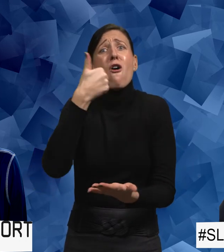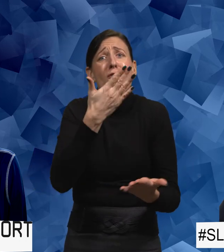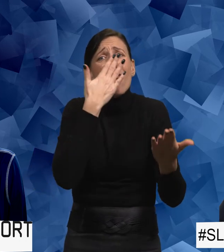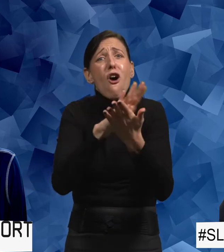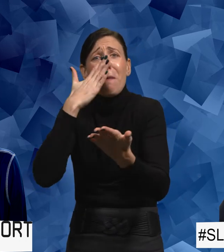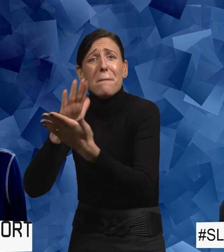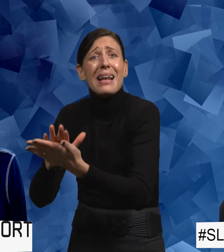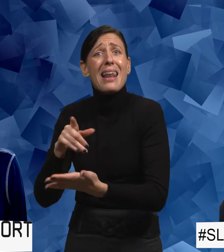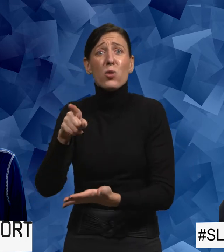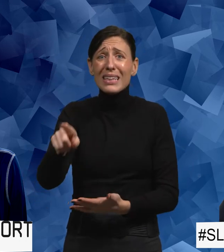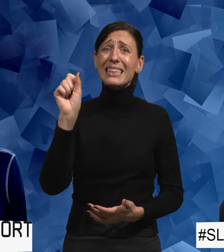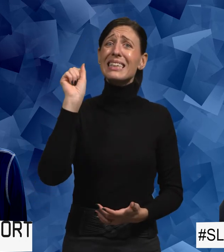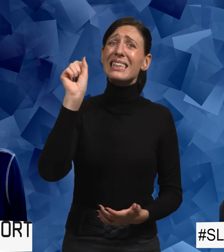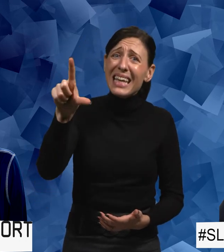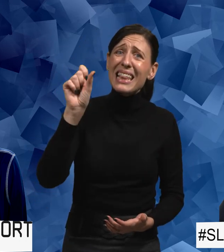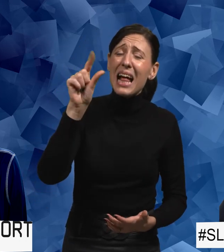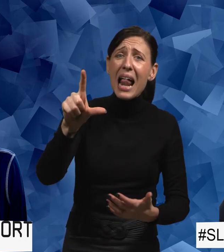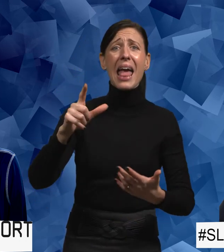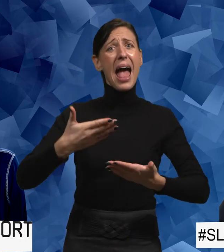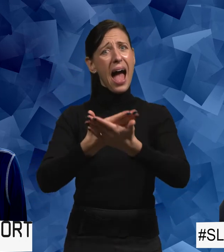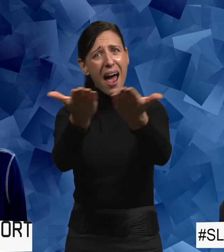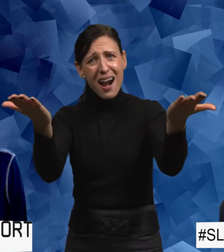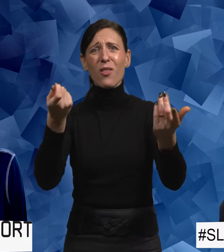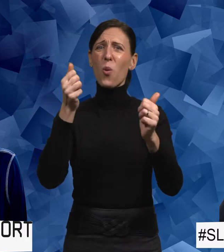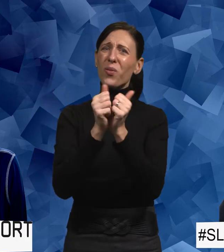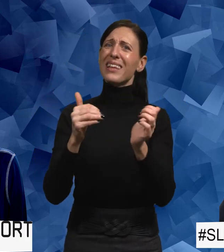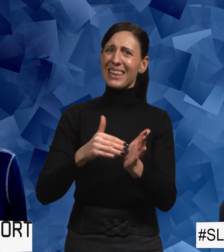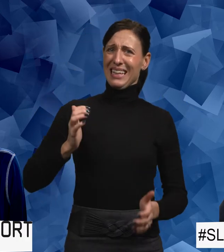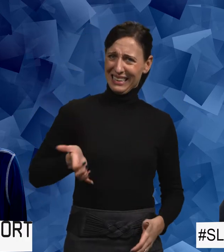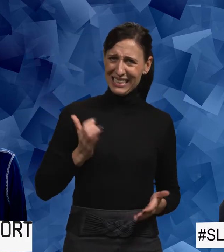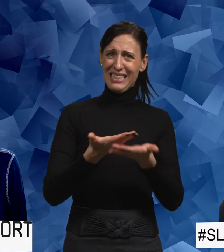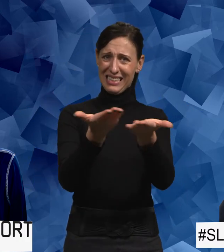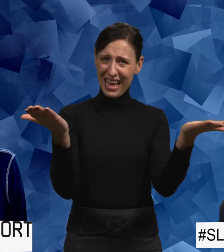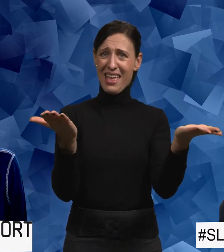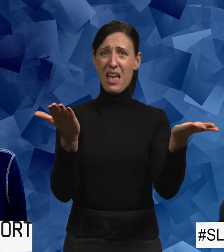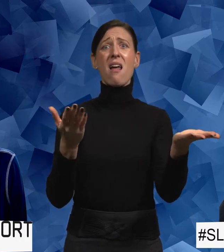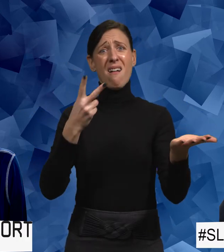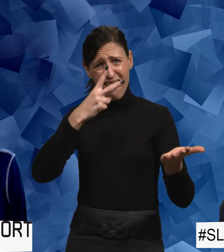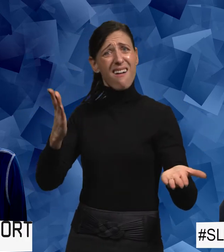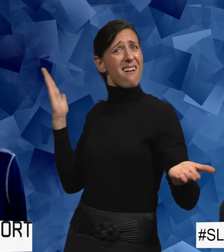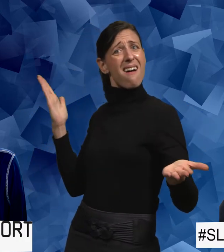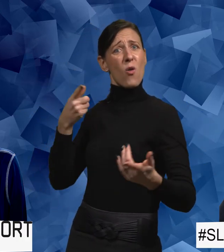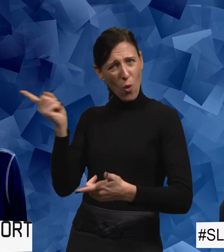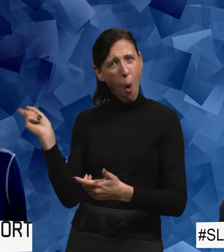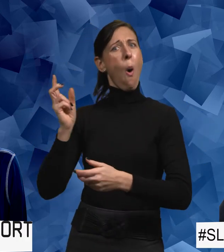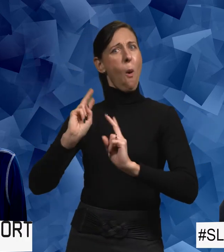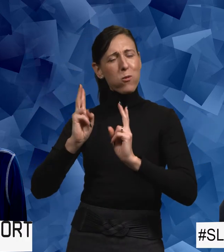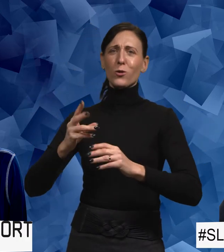jag kan ta det nu. Jag tror att vi behöver förebilder. För det signalerar ju någonting till tjejer som håller på med sport.